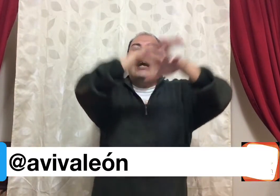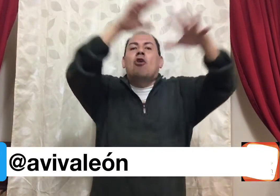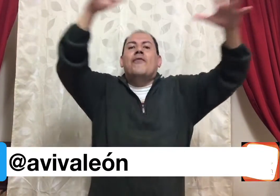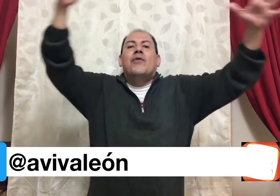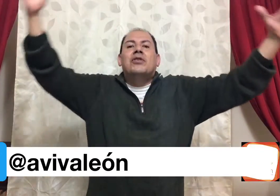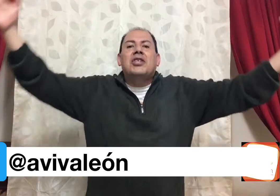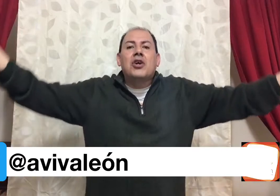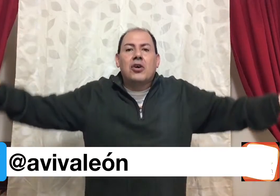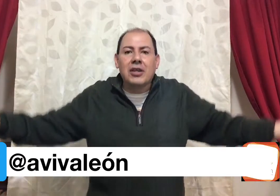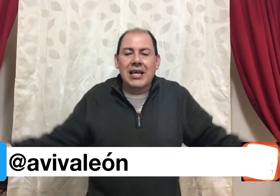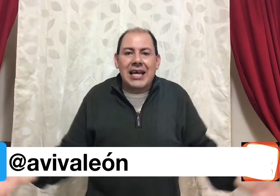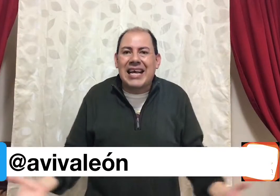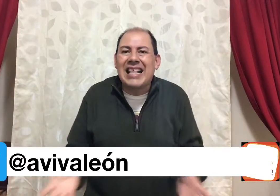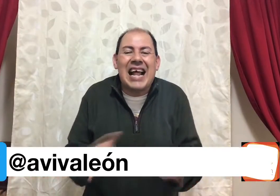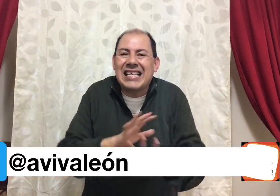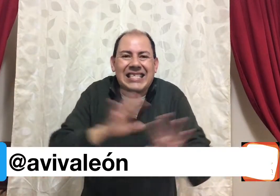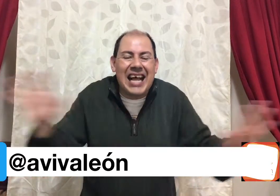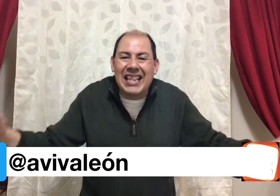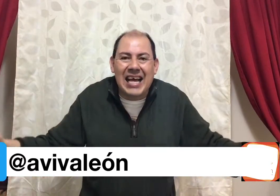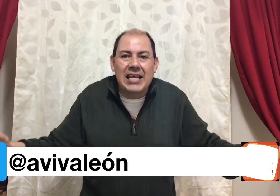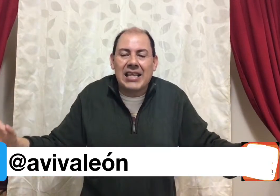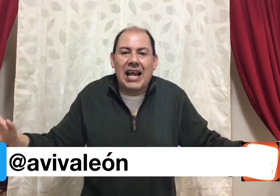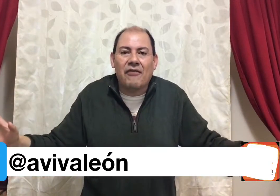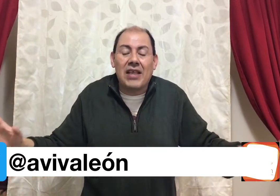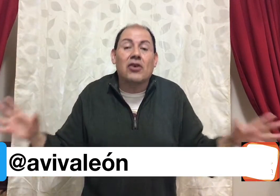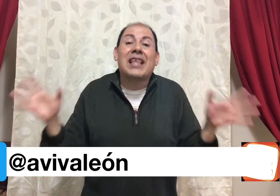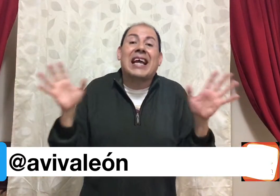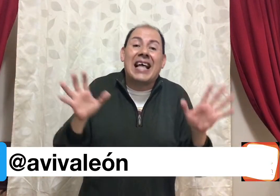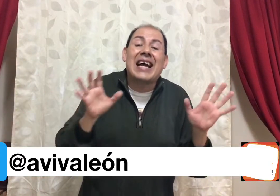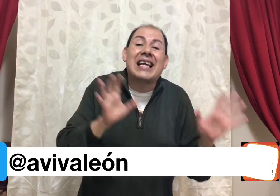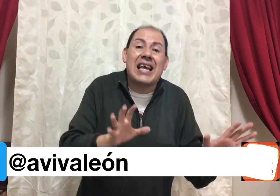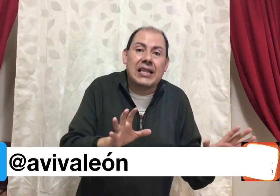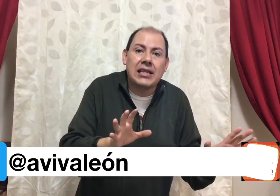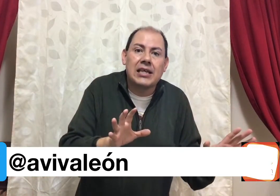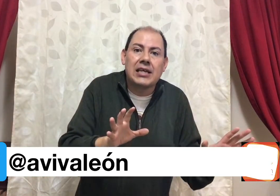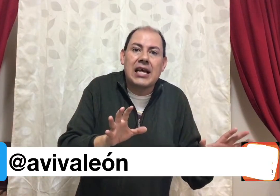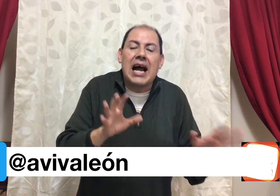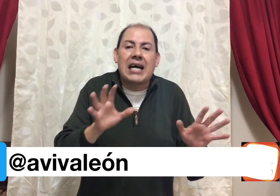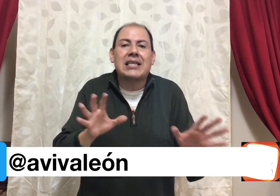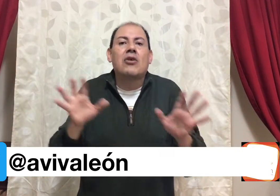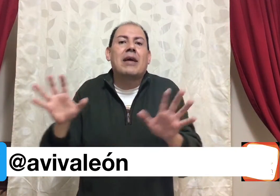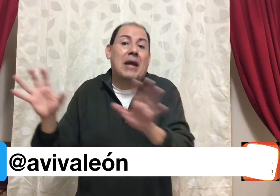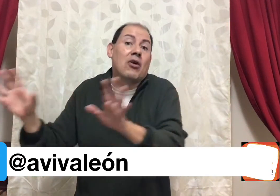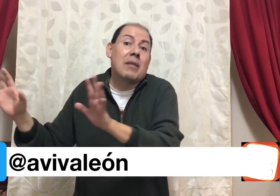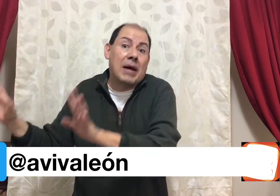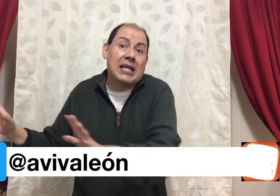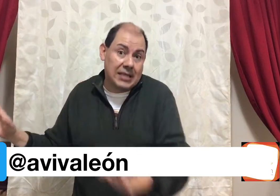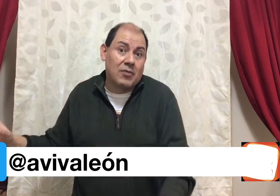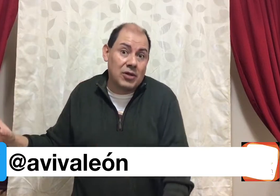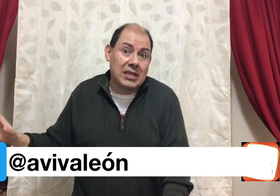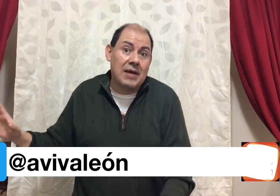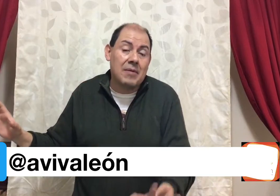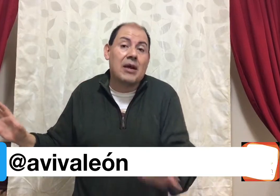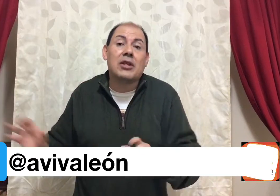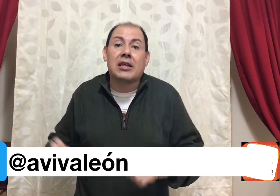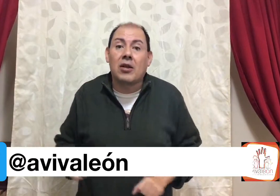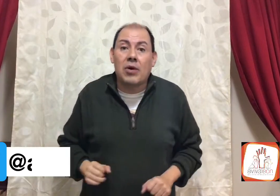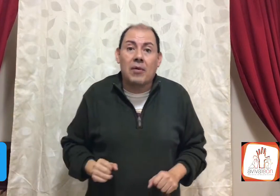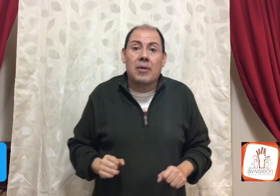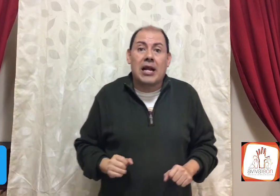confusión, generalizada, de la fe, donde cada quien, hace lo que mejor le parece, como dice la Biblia, ahorita te lo voy a volver a